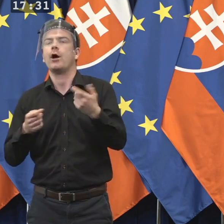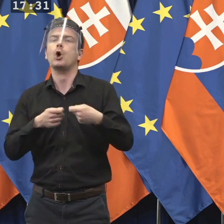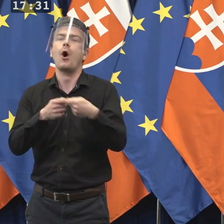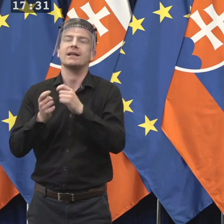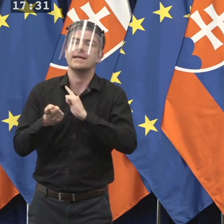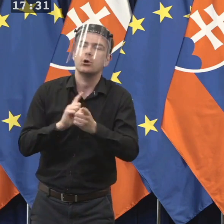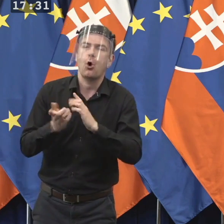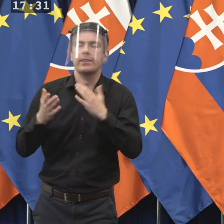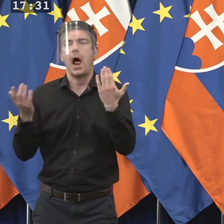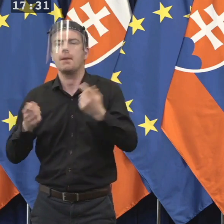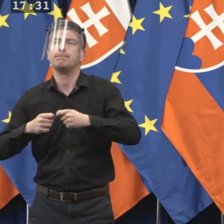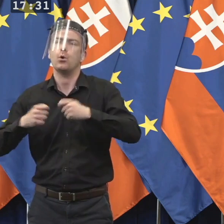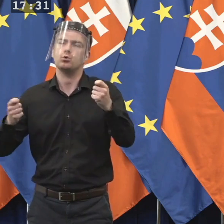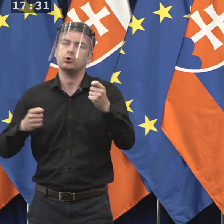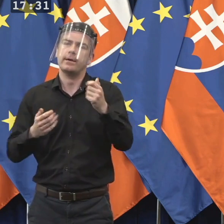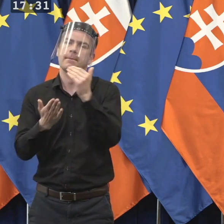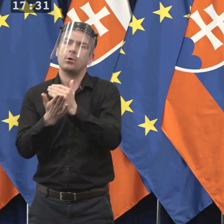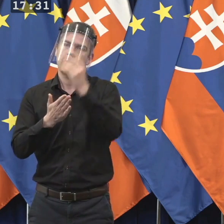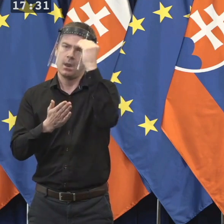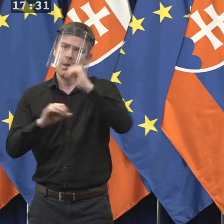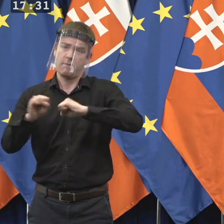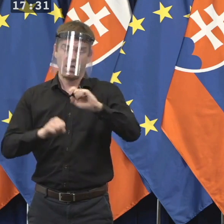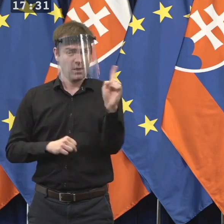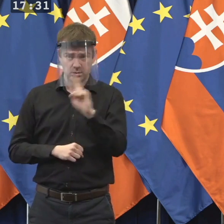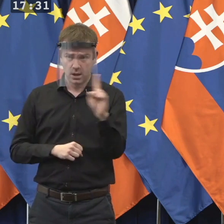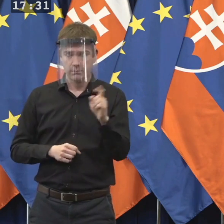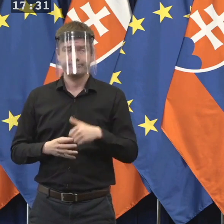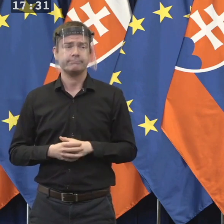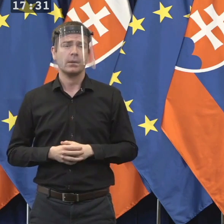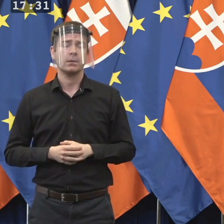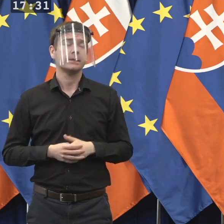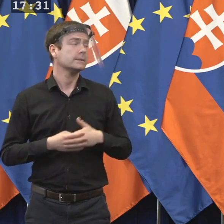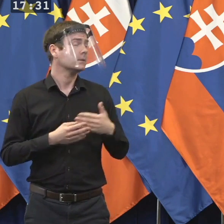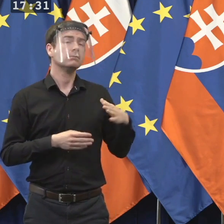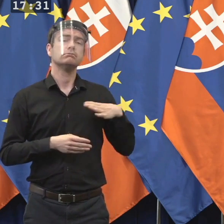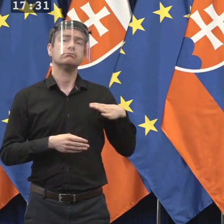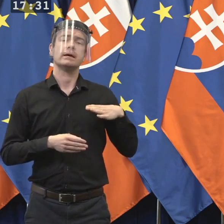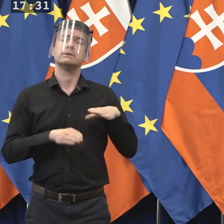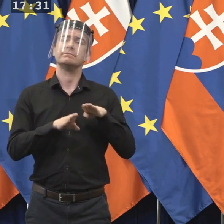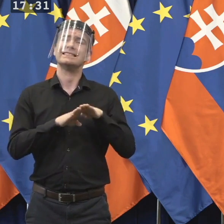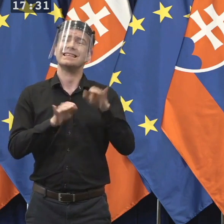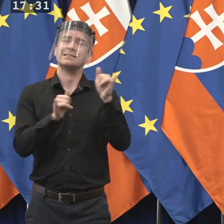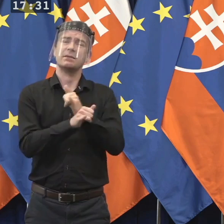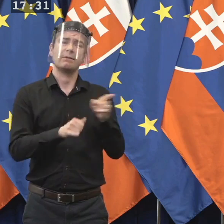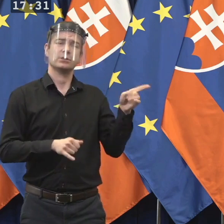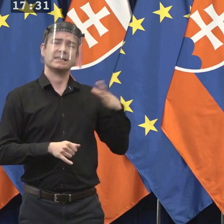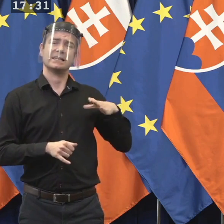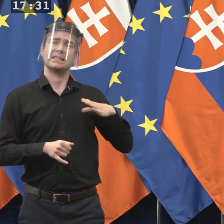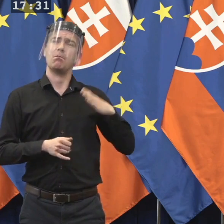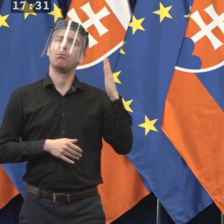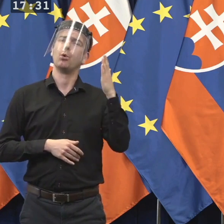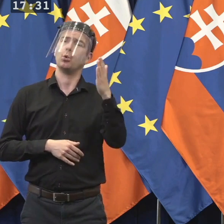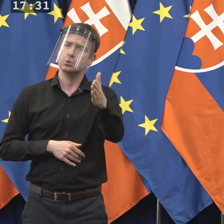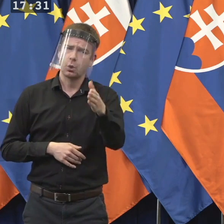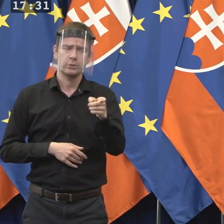alebo niečo podobného. Podali, keď chce, aj pani ministerka spravodlivosti do budúca túto